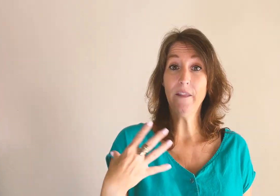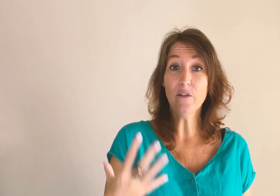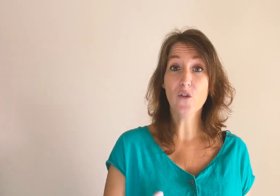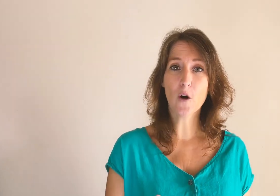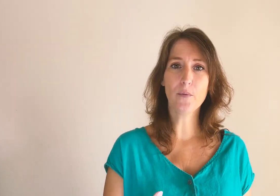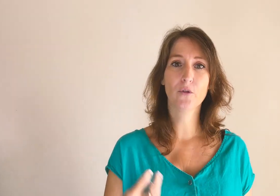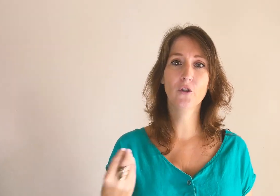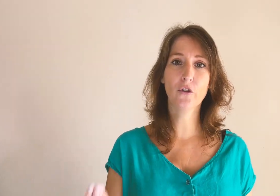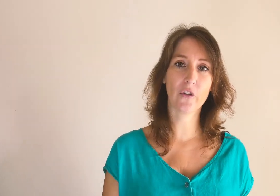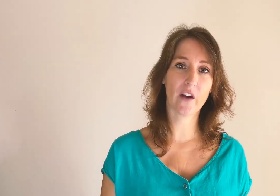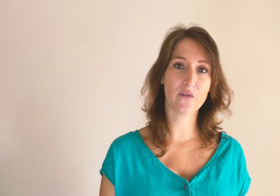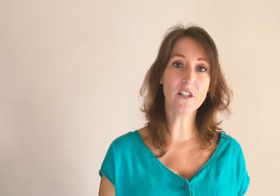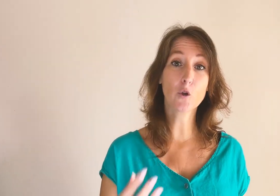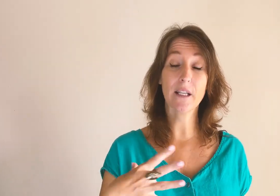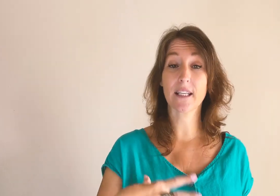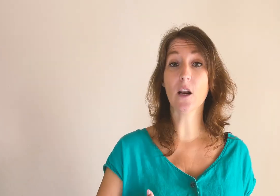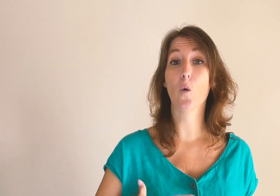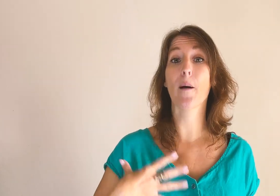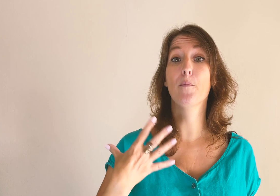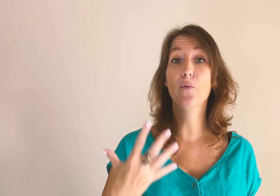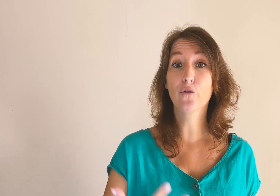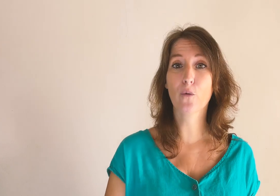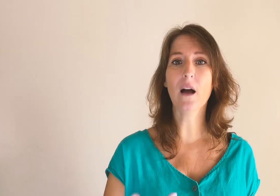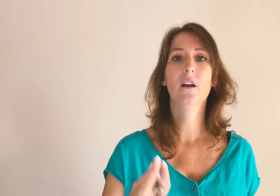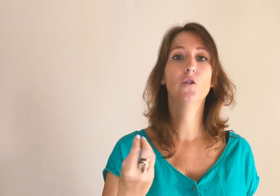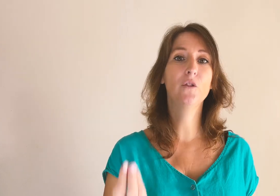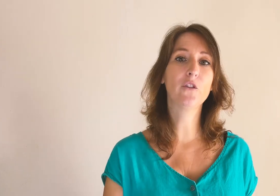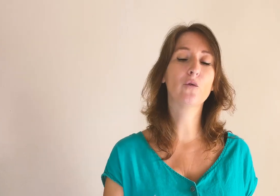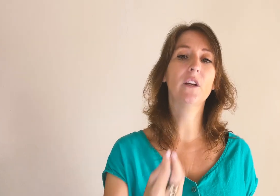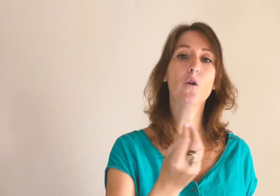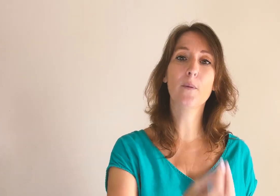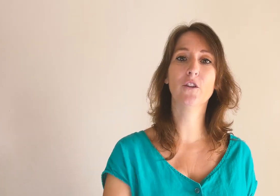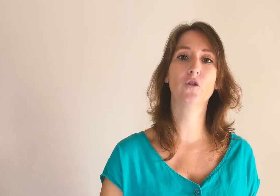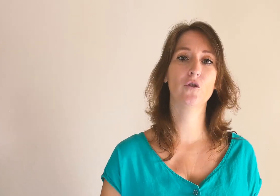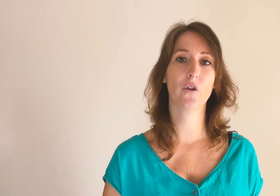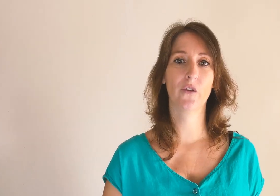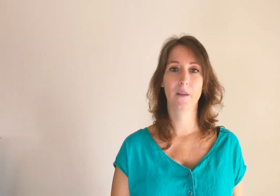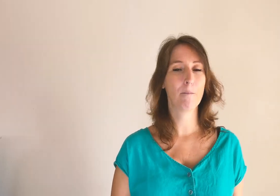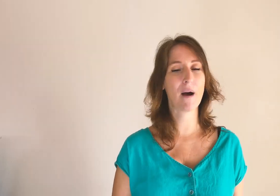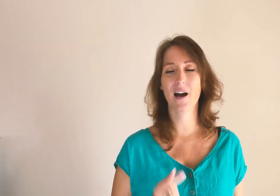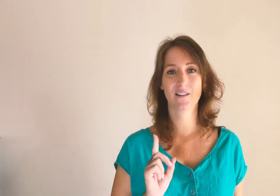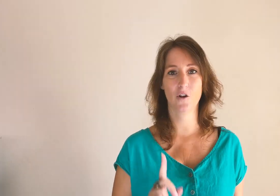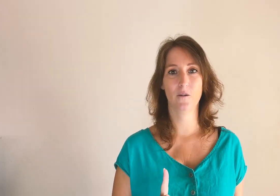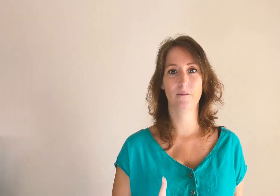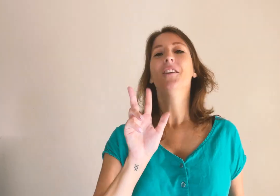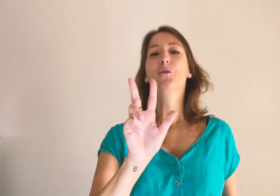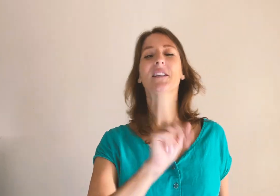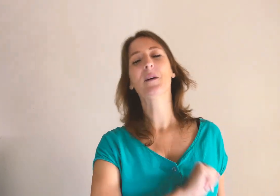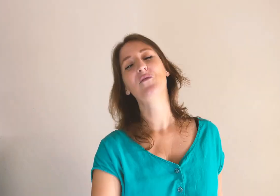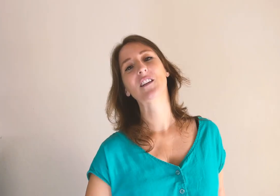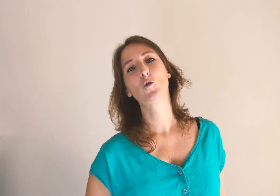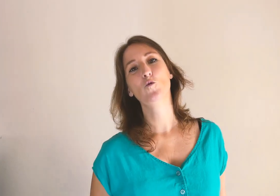développe notre service, sur lesquels on a besoin de discuter auprès de notre audience. Pas un seul. Troisième réflexion,